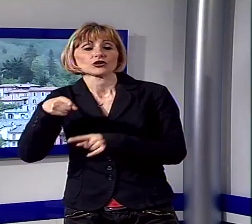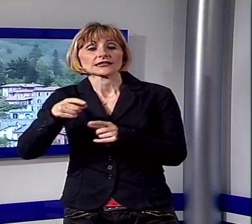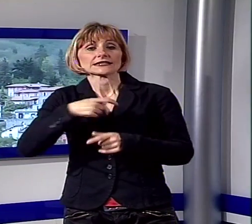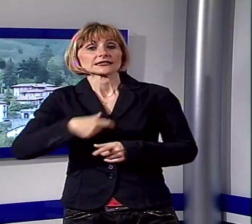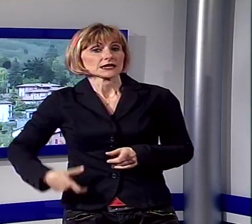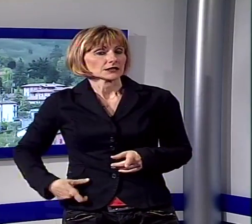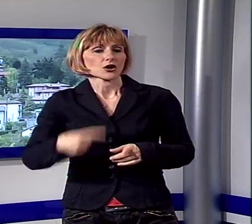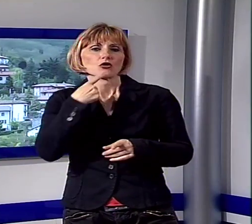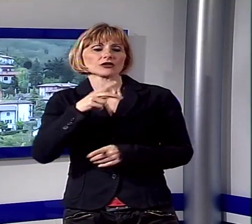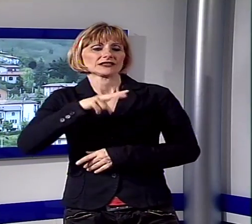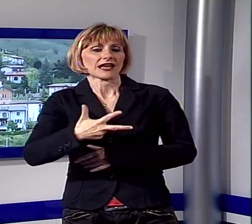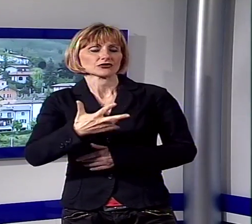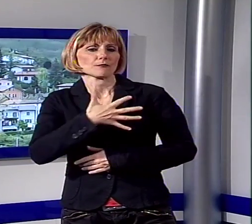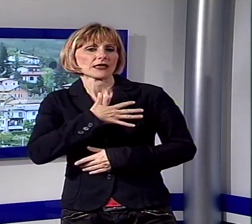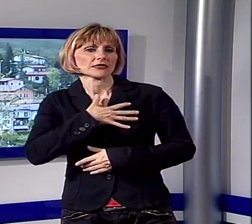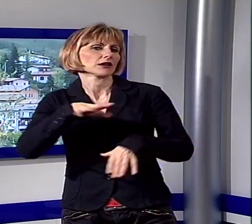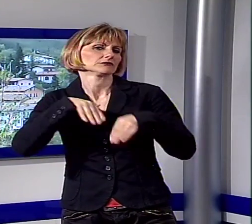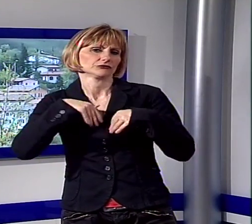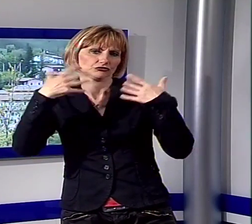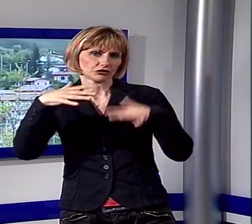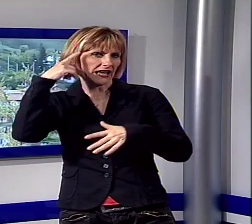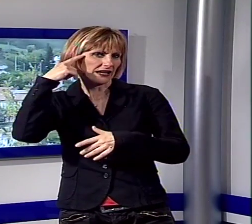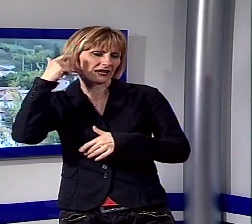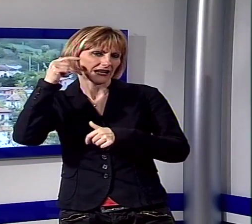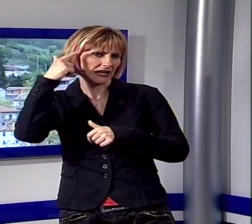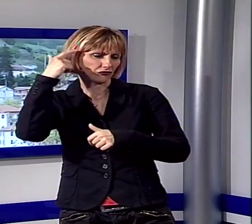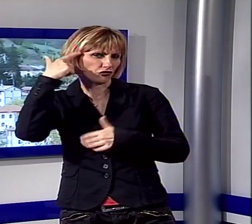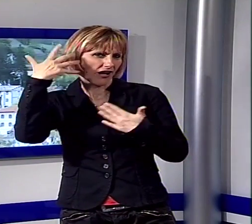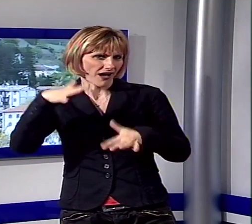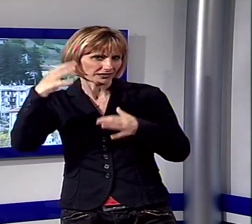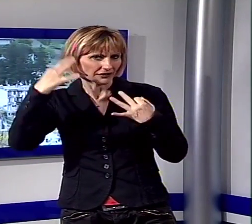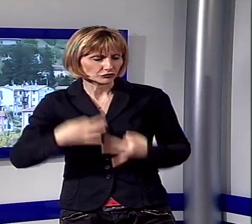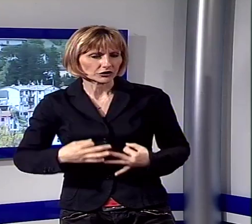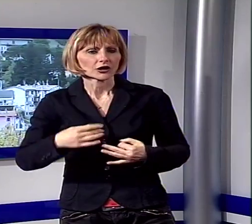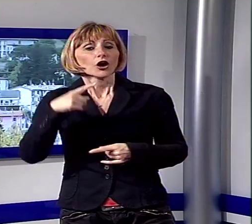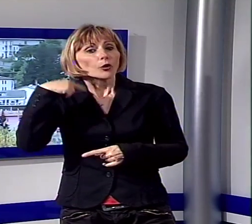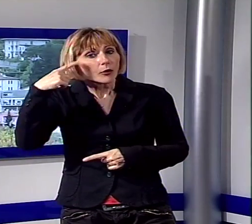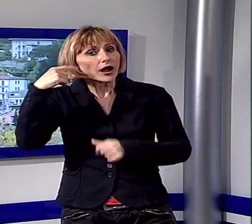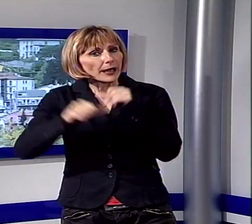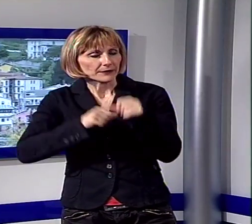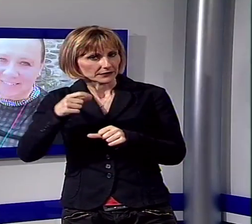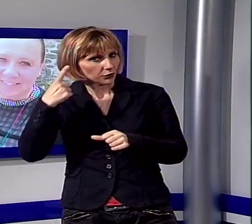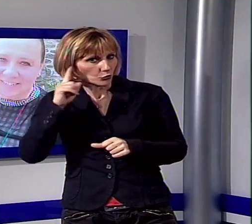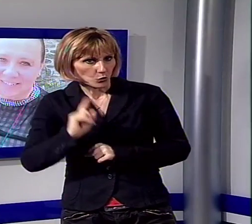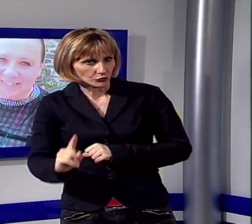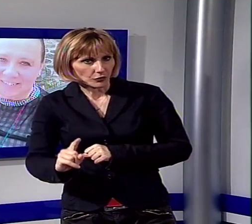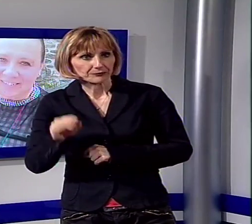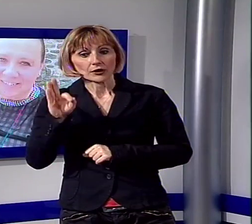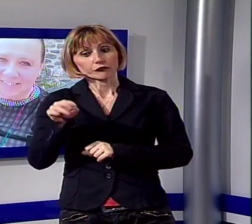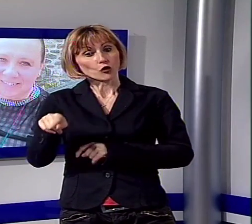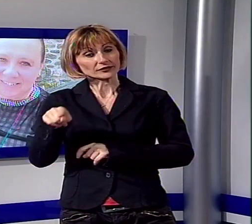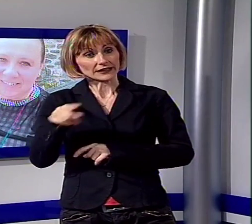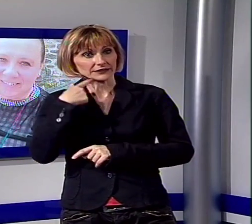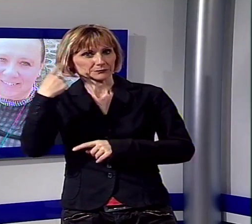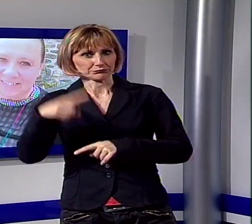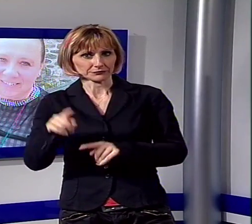ricandidarsi al terzo mandato, salvo poi cambiare idea senza effettuare alcun passaggio con il partito. La Fontanini dice anche